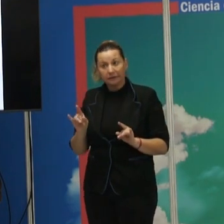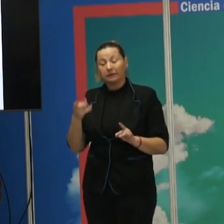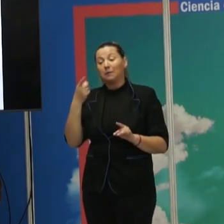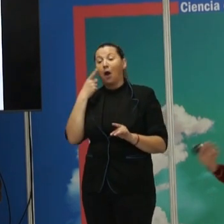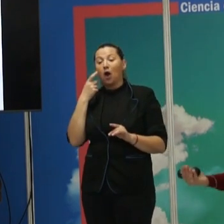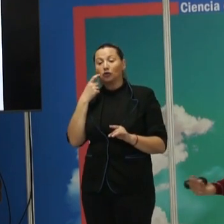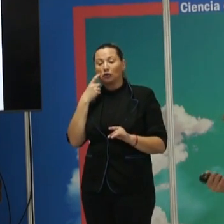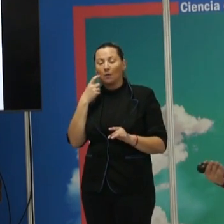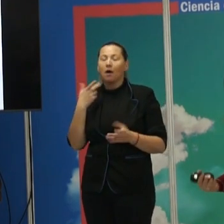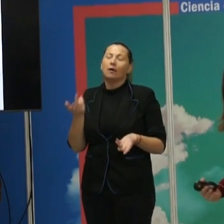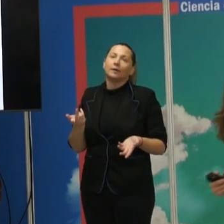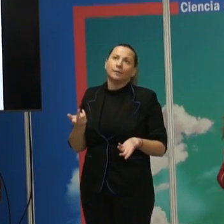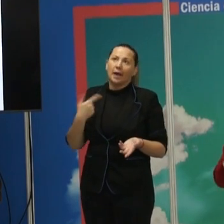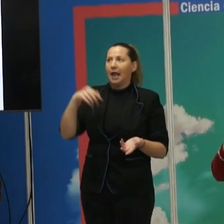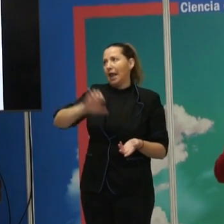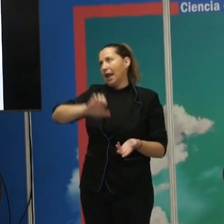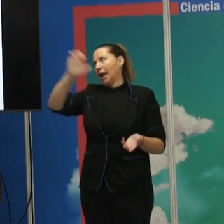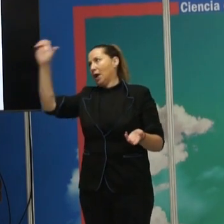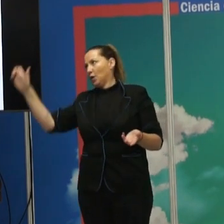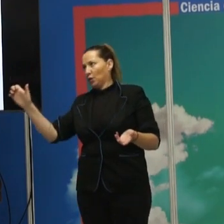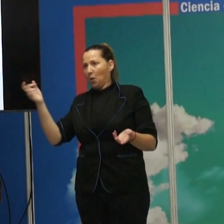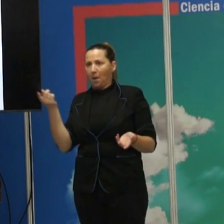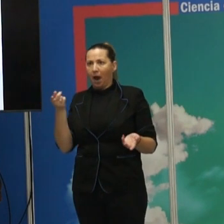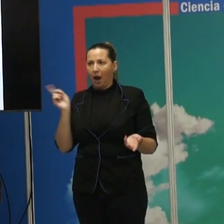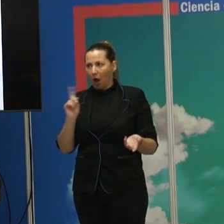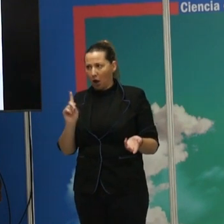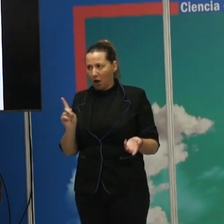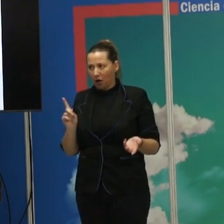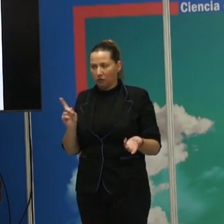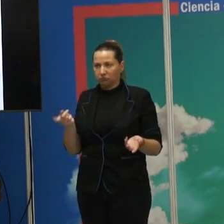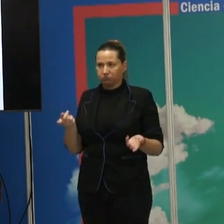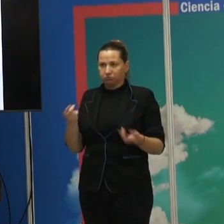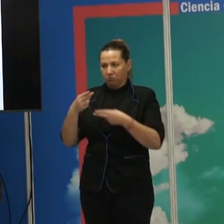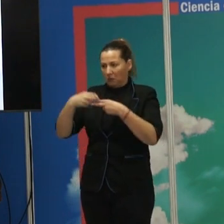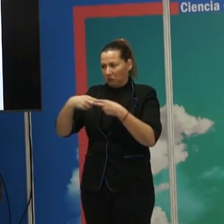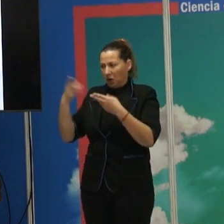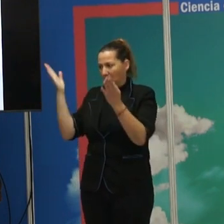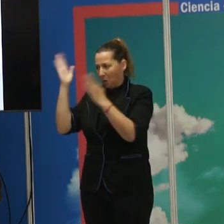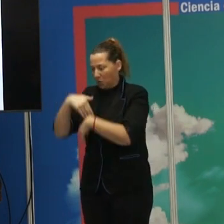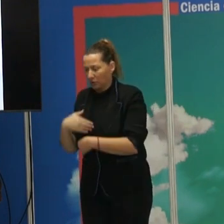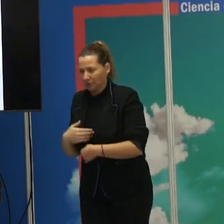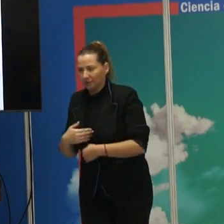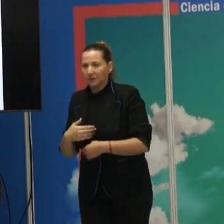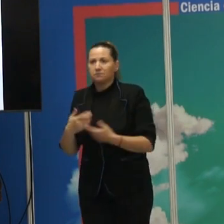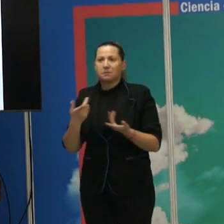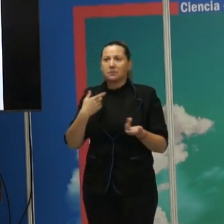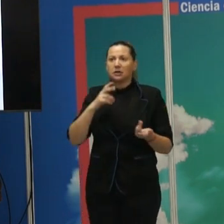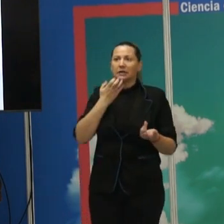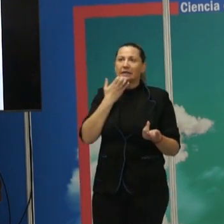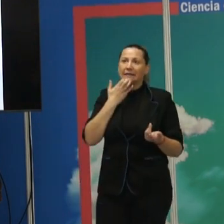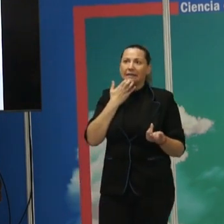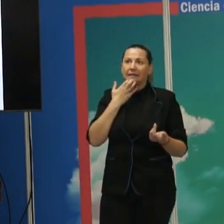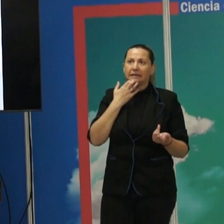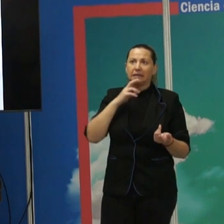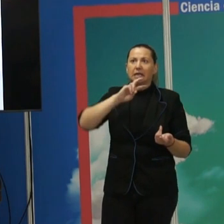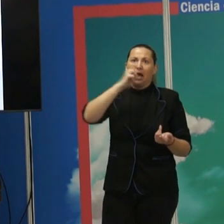a... Hombre, hoy en día en Europa no tanto, ya no pasamos fronteras, o si las pasamos casi ni nos damos cuenta. Pero si te vas a otros lugares, la